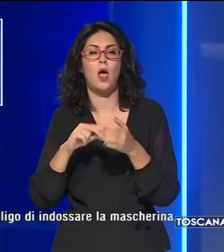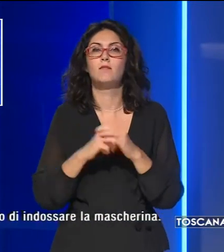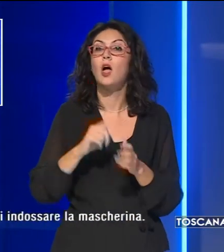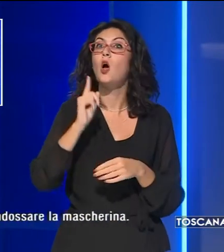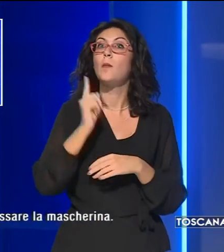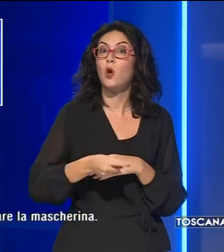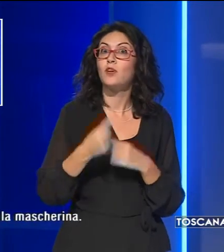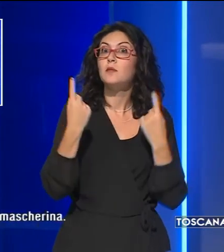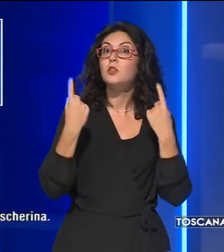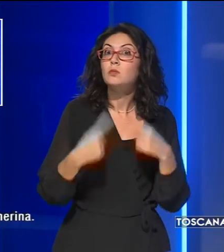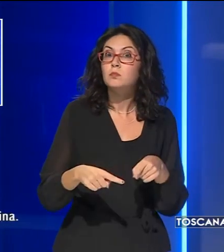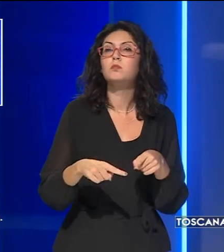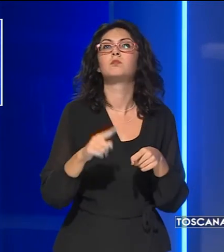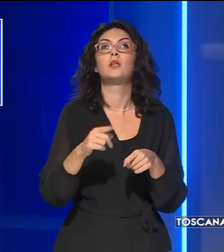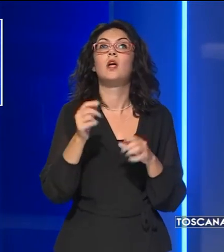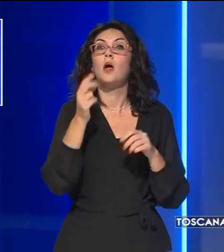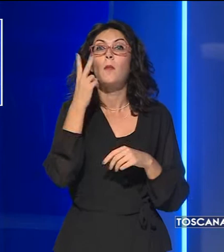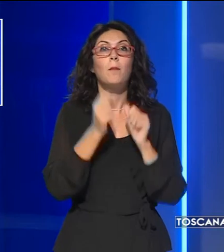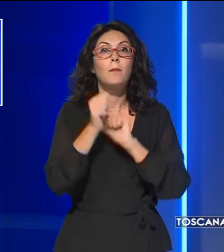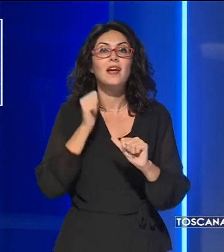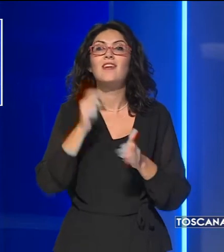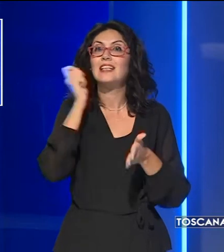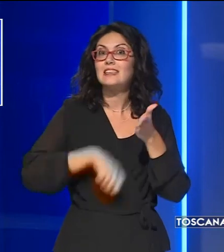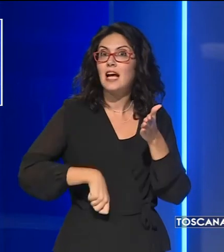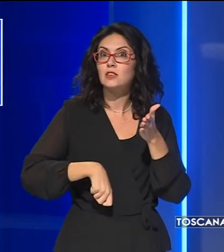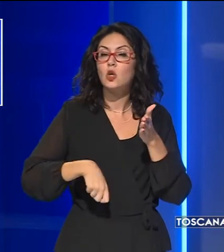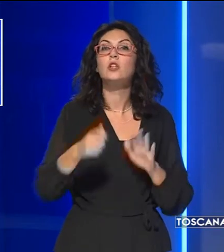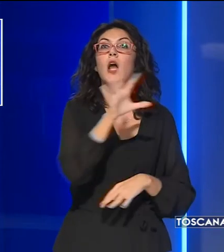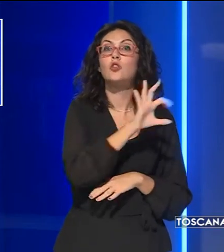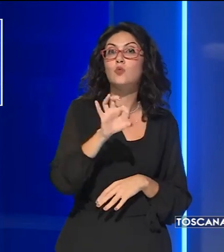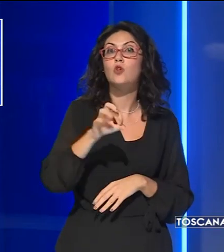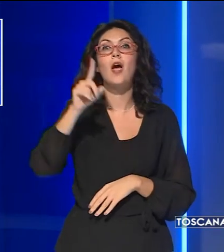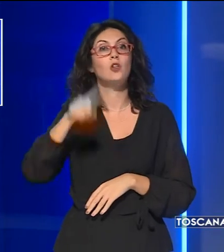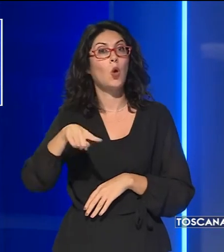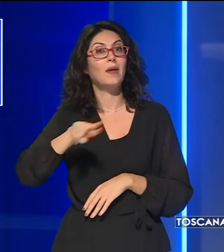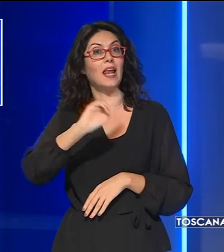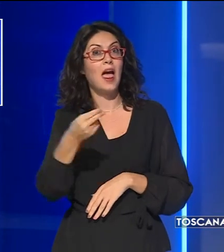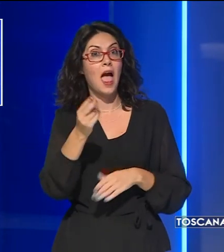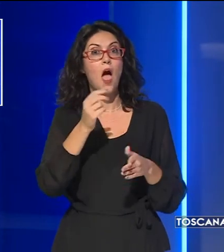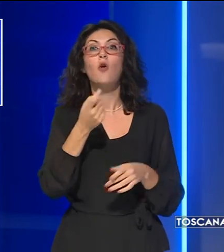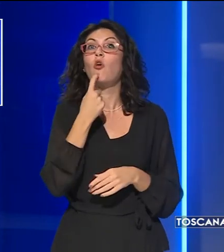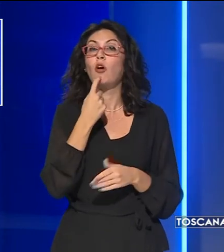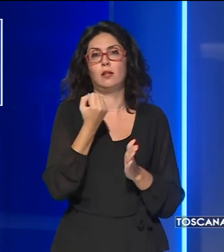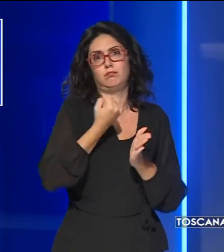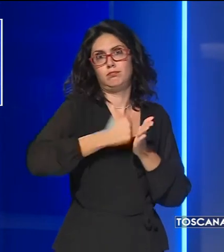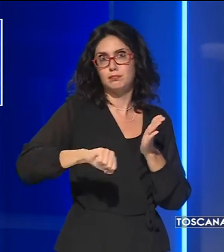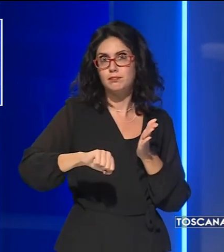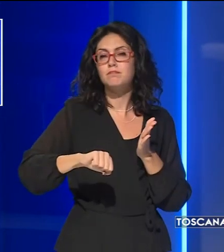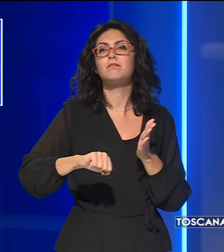provvedimento, che prevede sanzioni da 400 a 1000 euro per chi non osserverà le prescrizioni indicate,